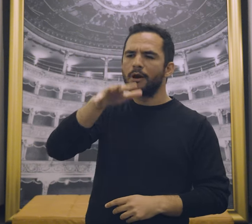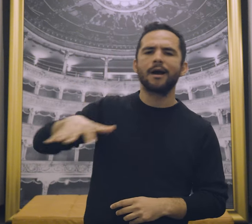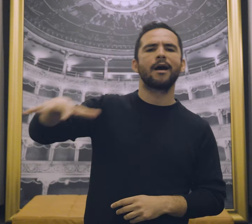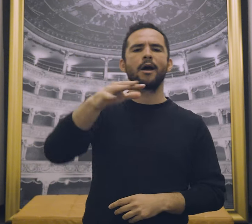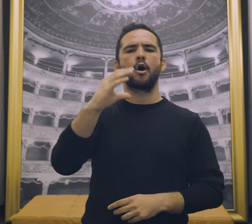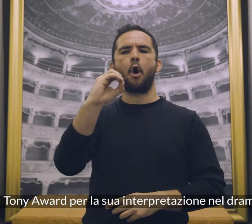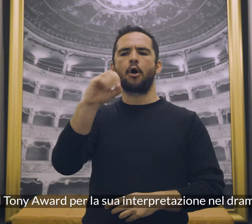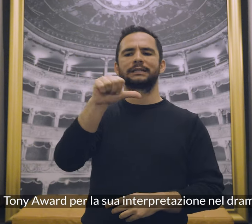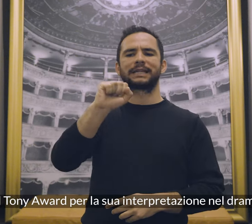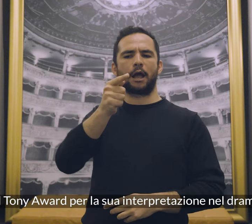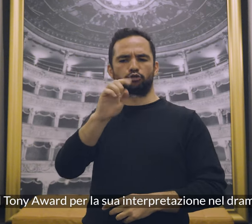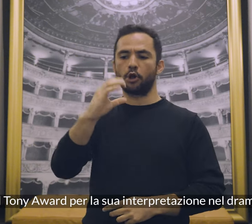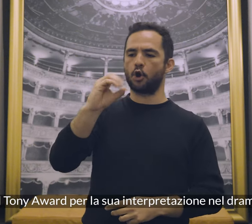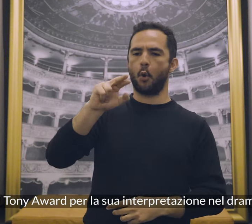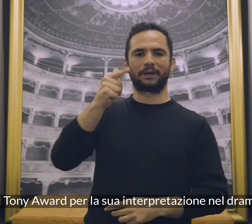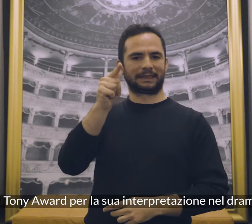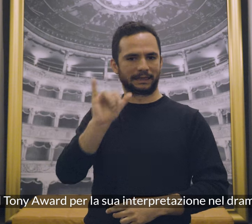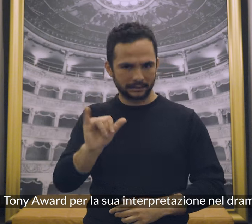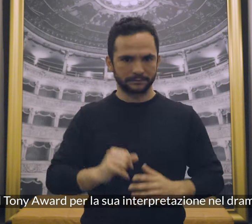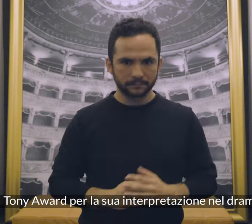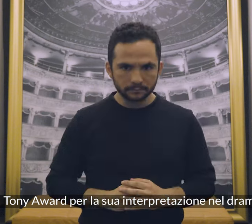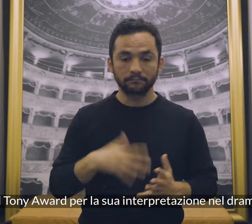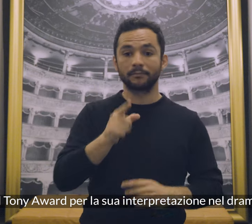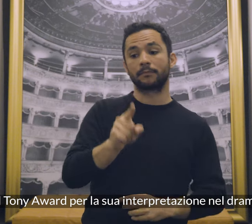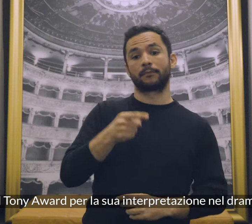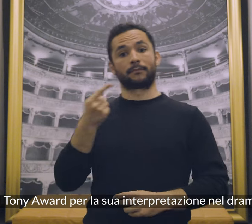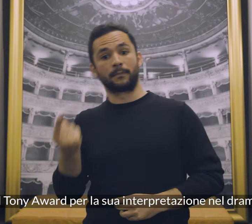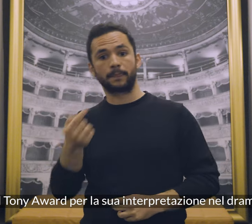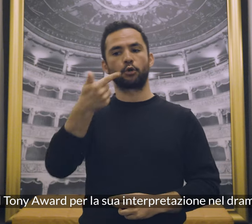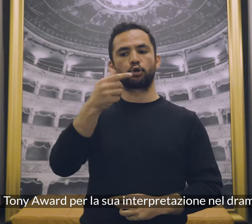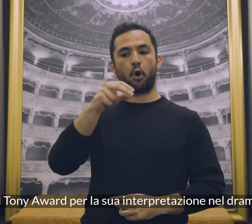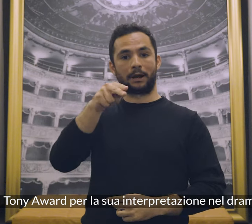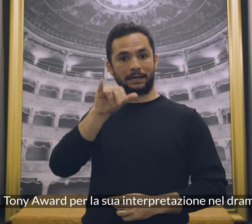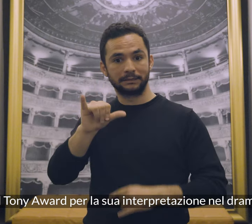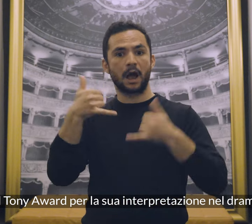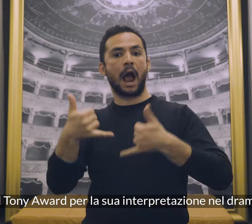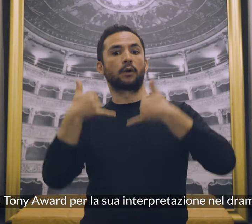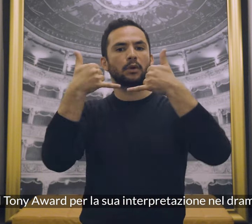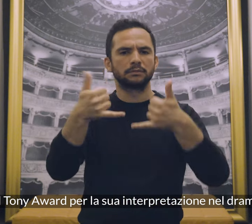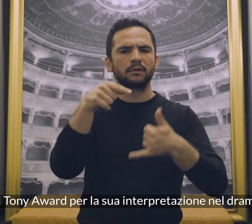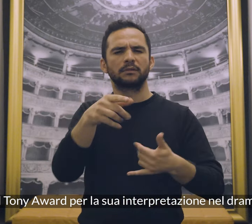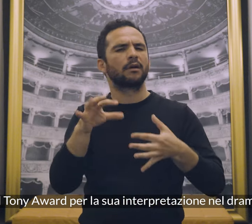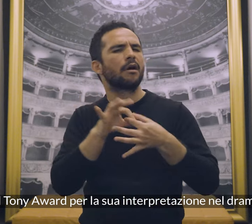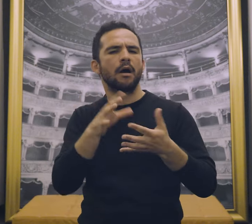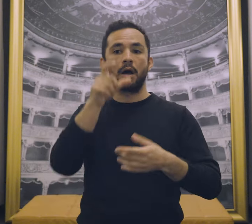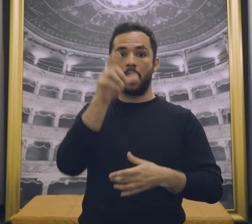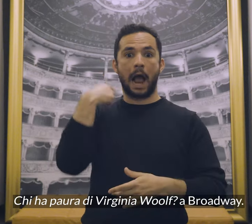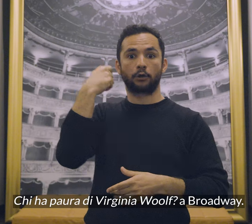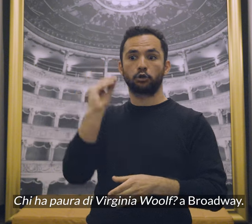E il Tony Award per la sua interpretazione nel dramma Chi ha